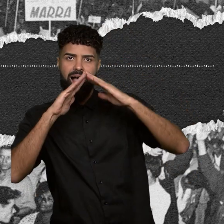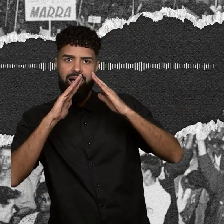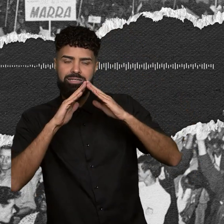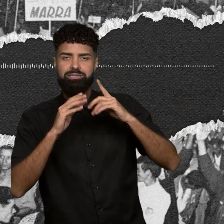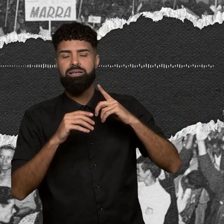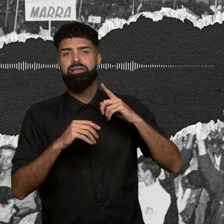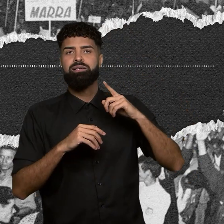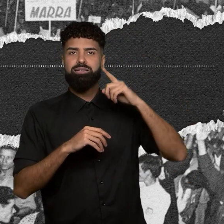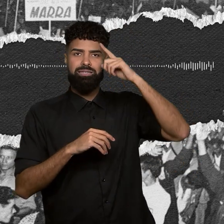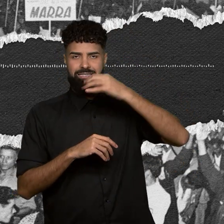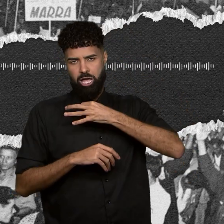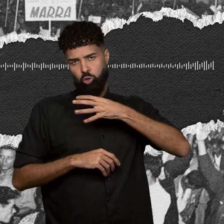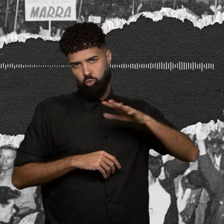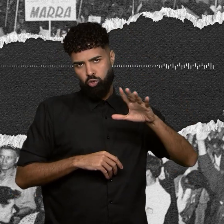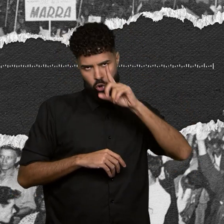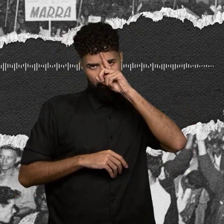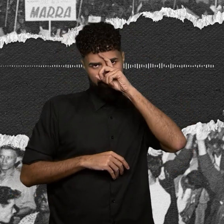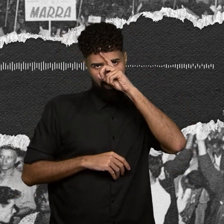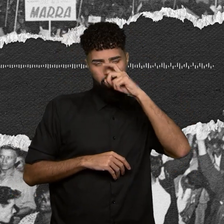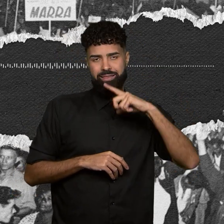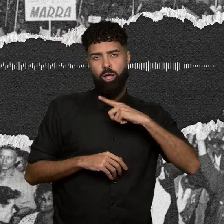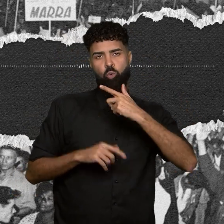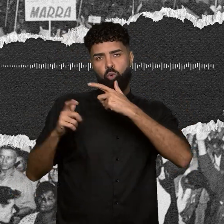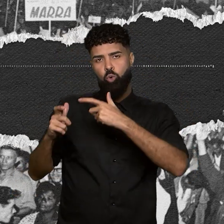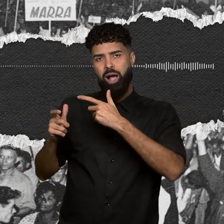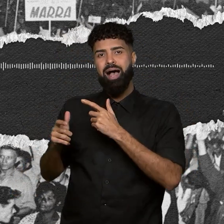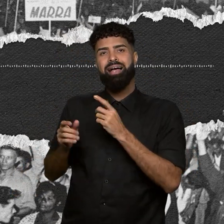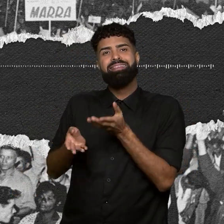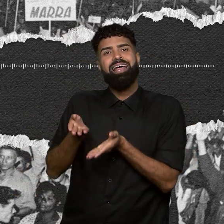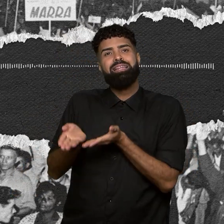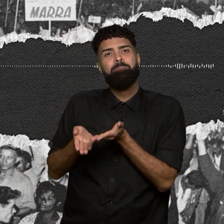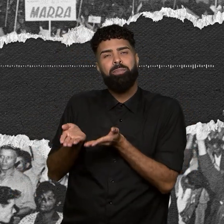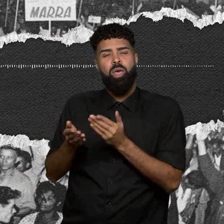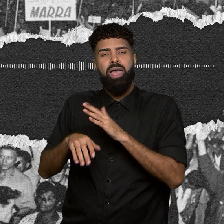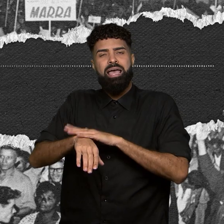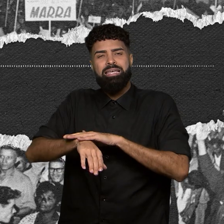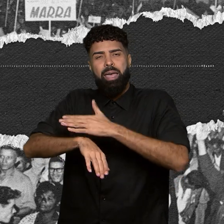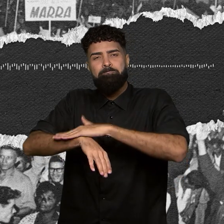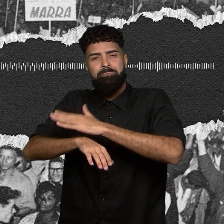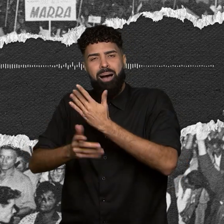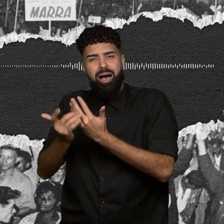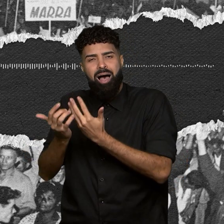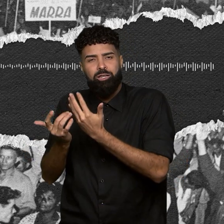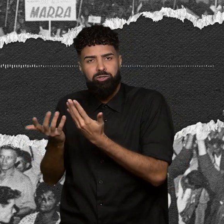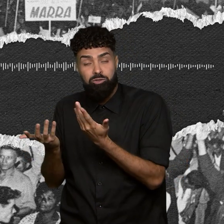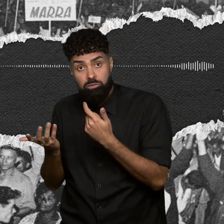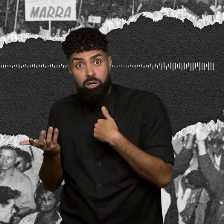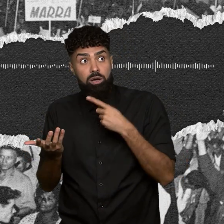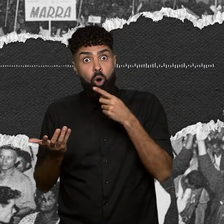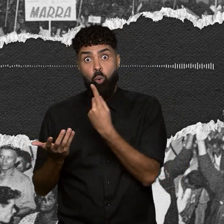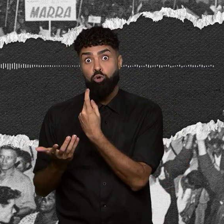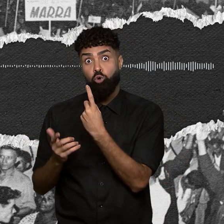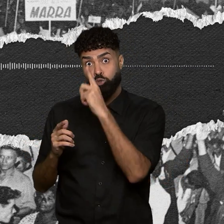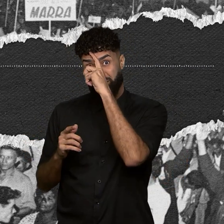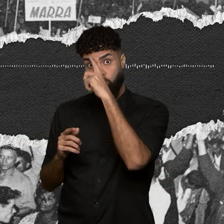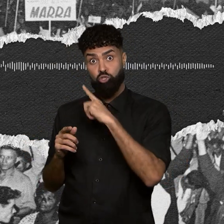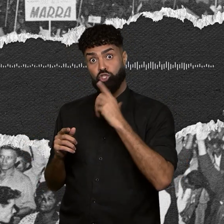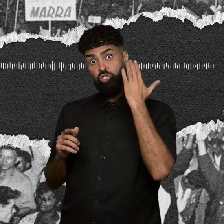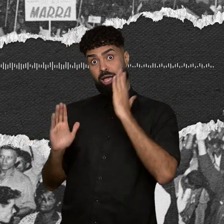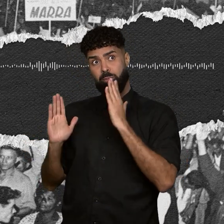em Santos, que tem uma ala de queimados. Era o único hospital que tinha uma ala de queimados e que recebeu a maior parte das vítimas. Então, eu me lembro